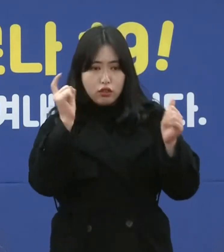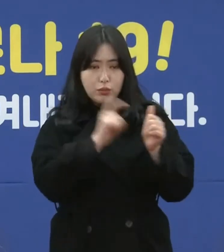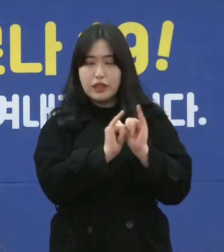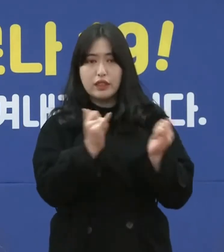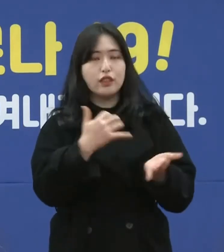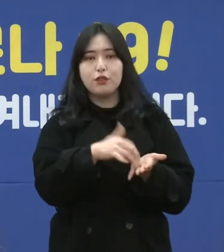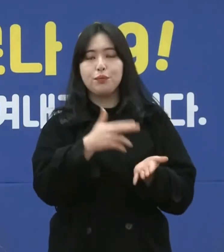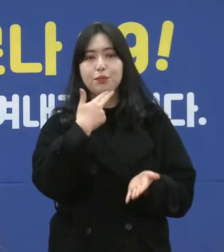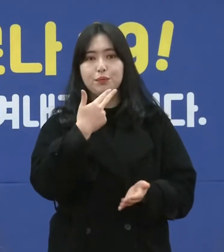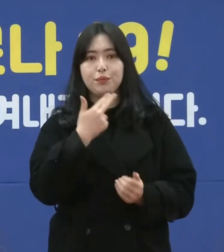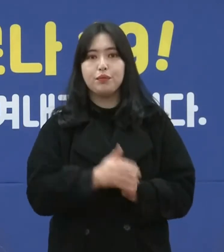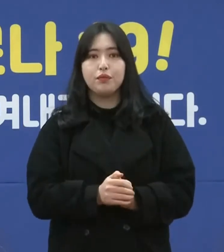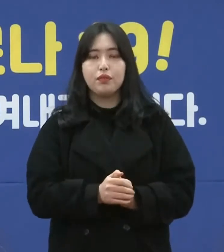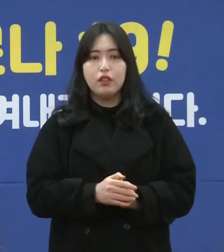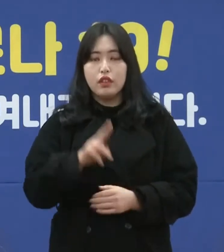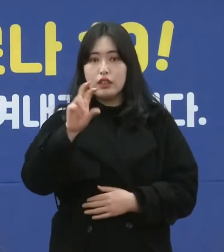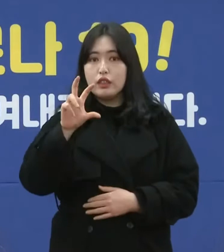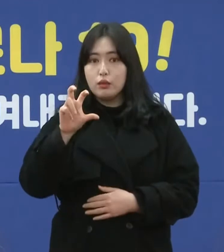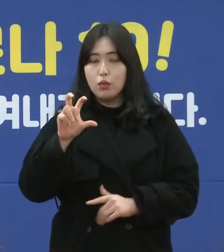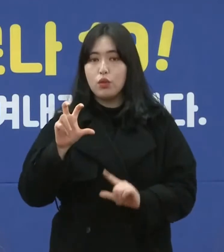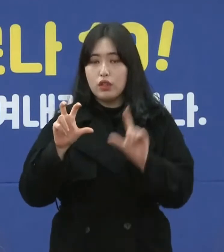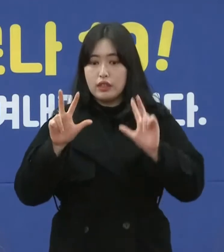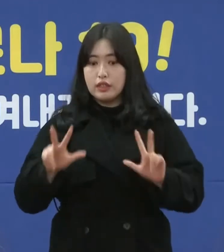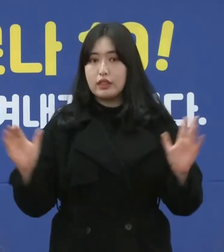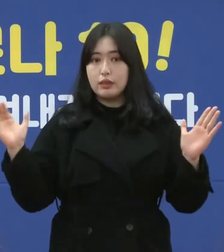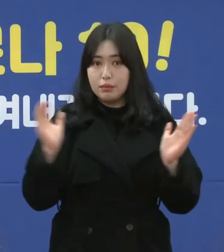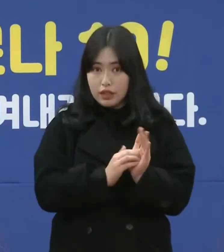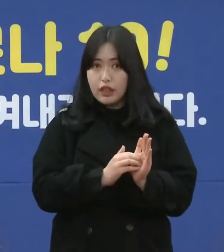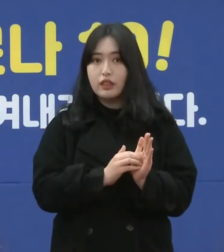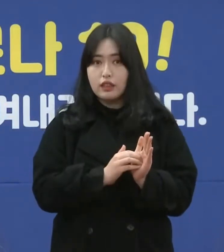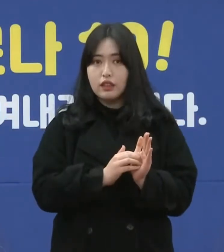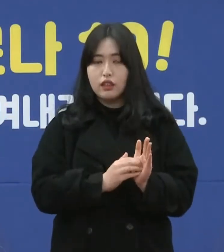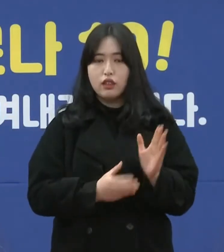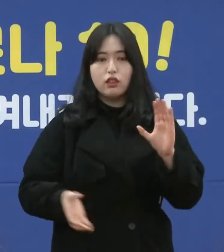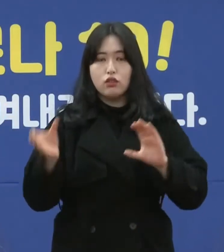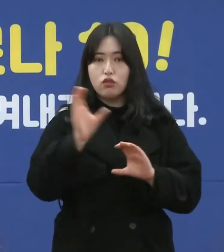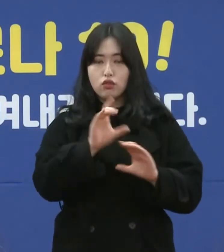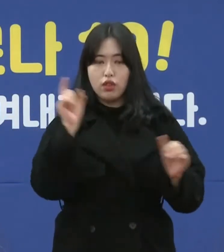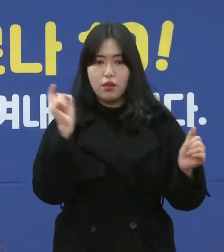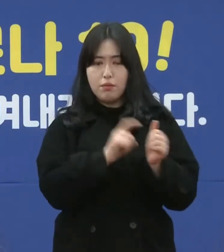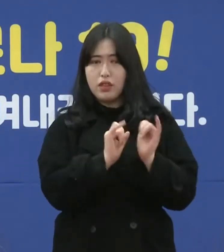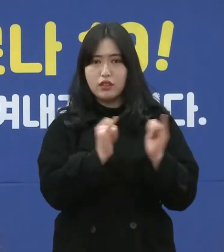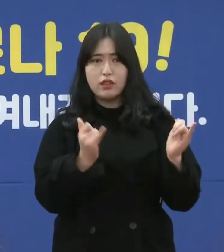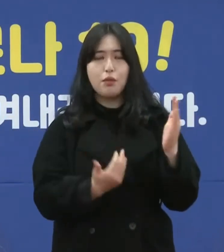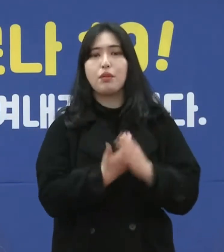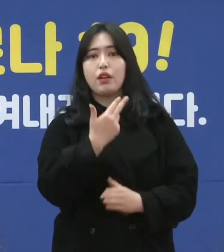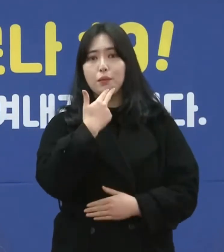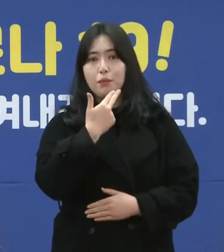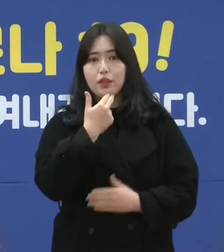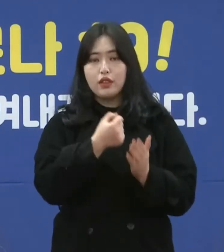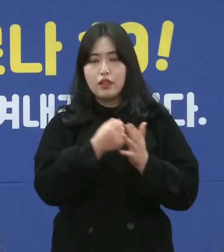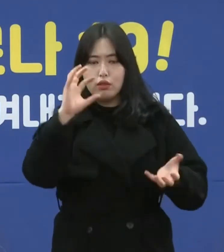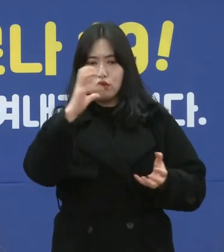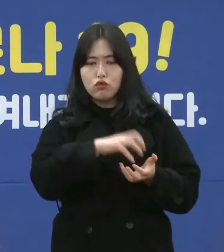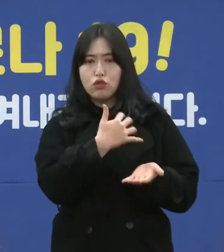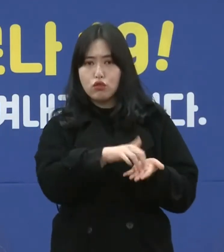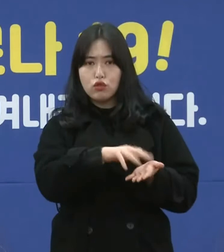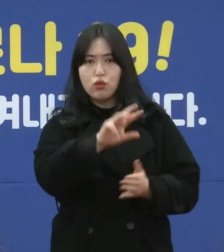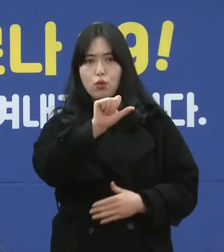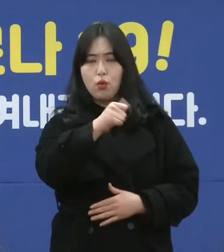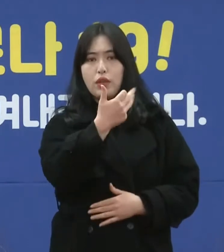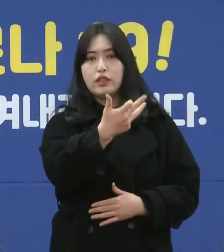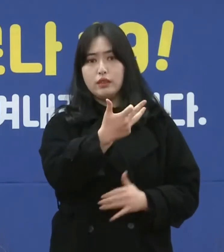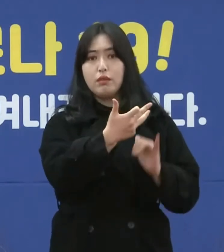없었습니다. 25일 현재까지도 추가 확진자가 발생하지 않아서 누적 확진자는